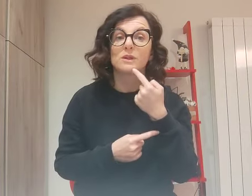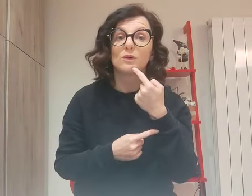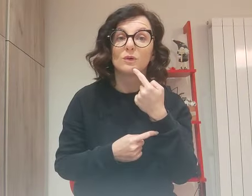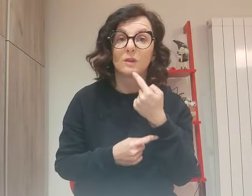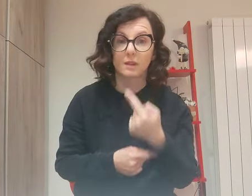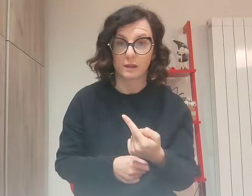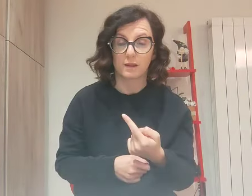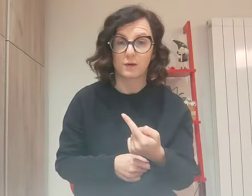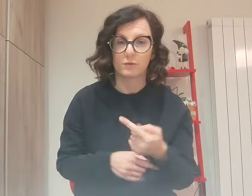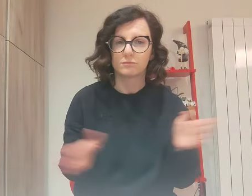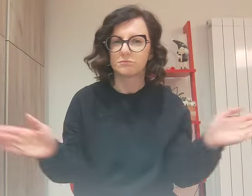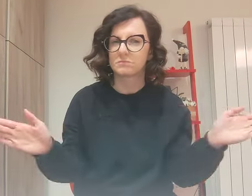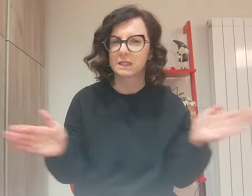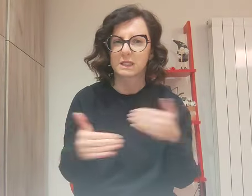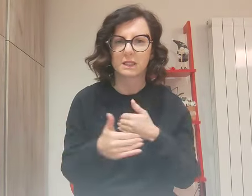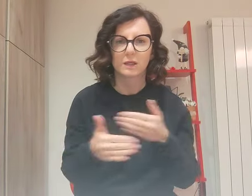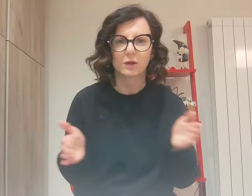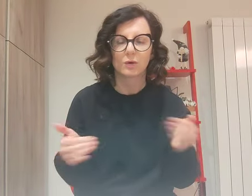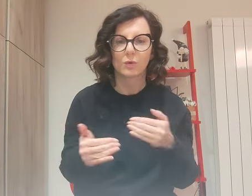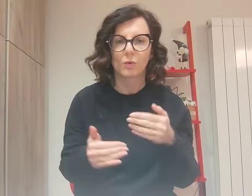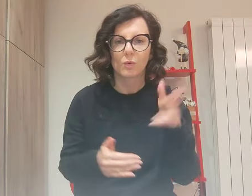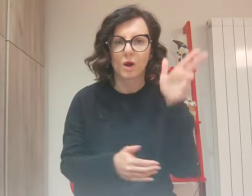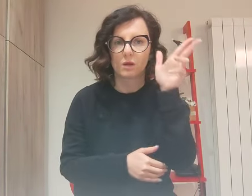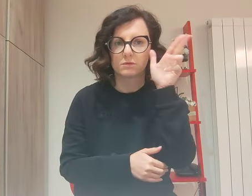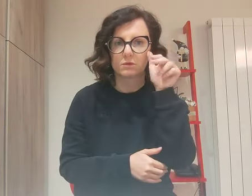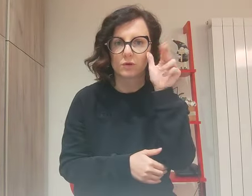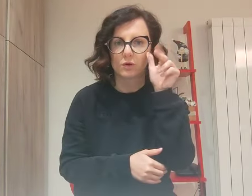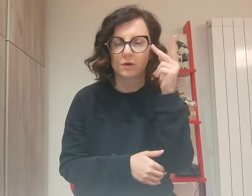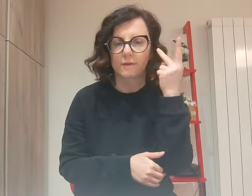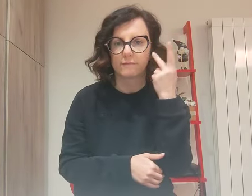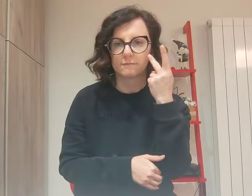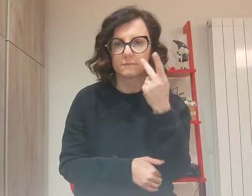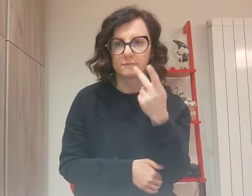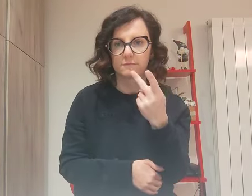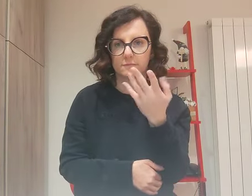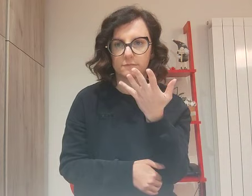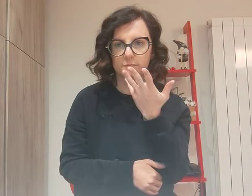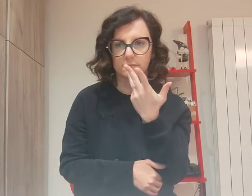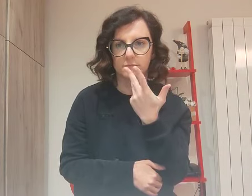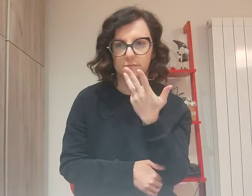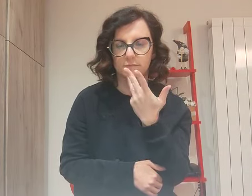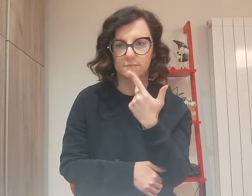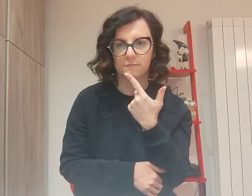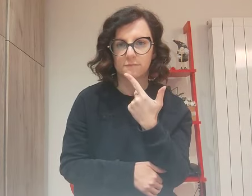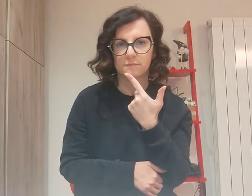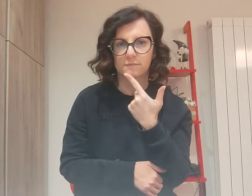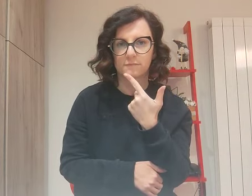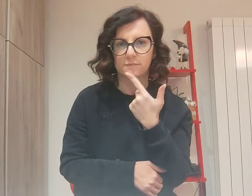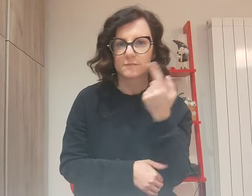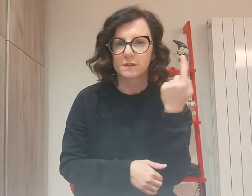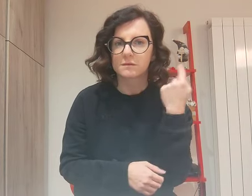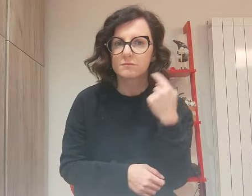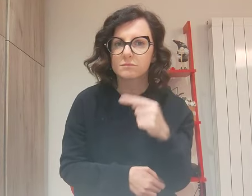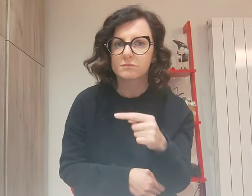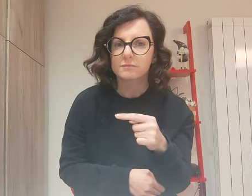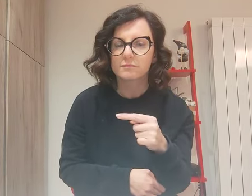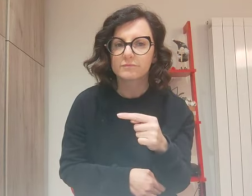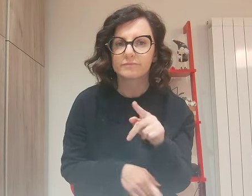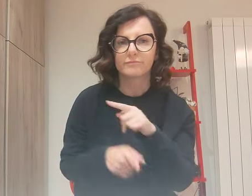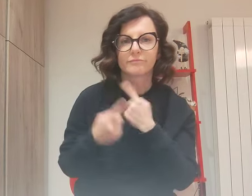Chiunque guarda una donna Per desiderarla Ha già commesso adulterio con